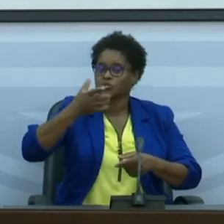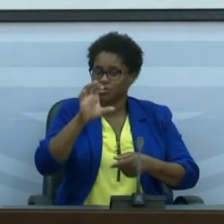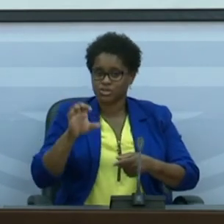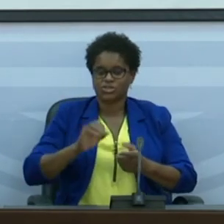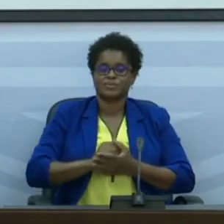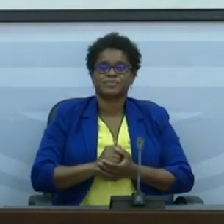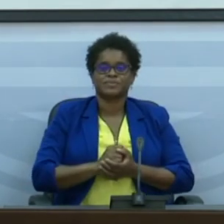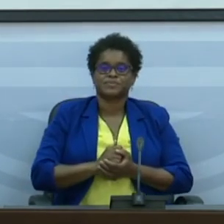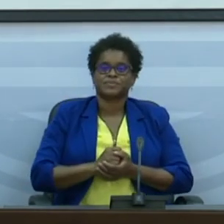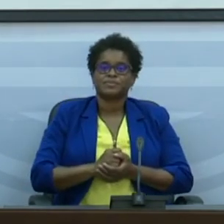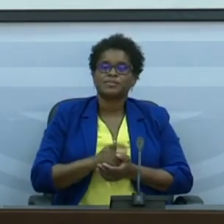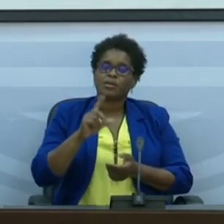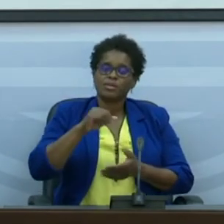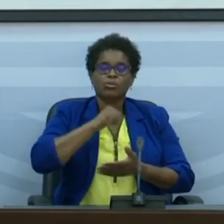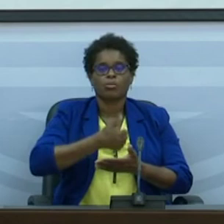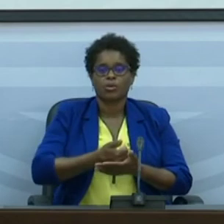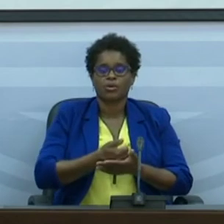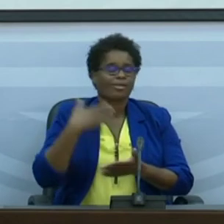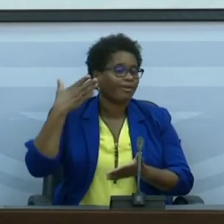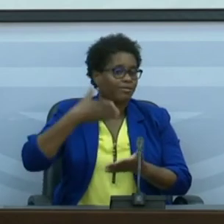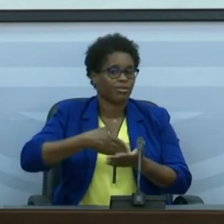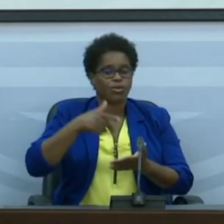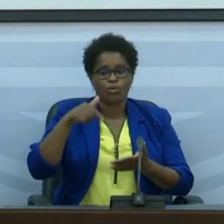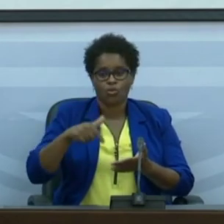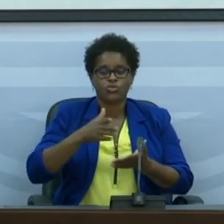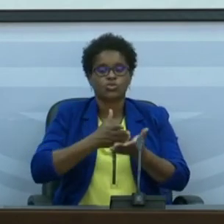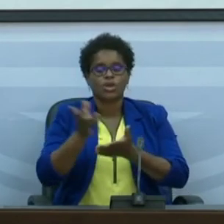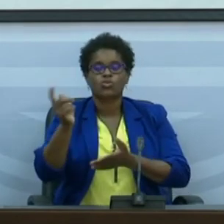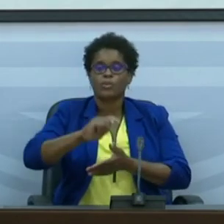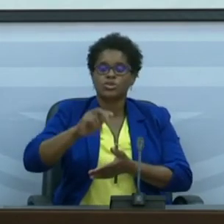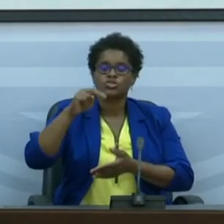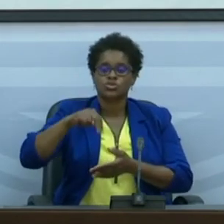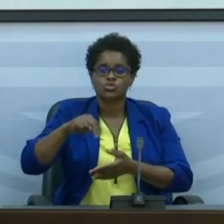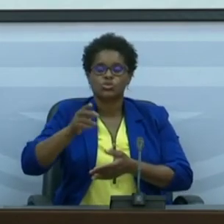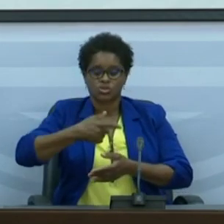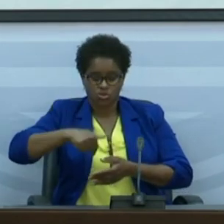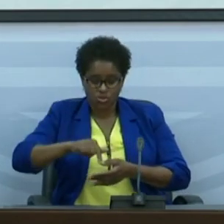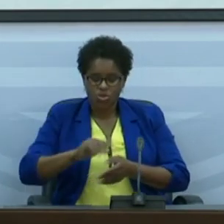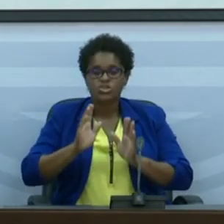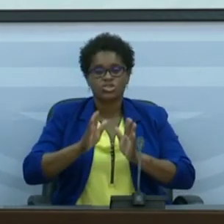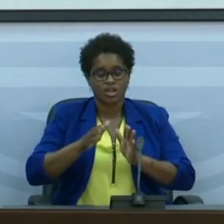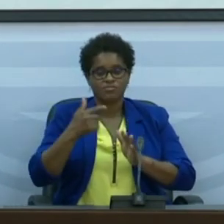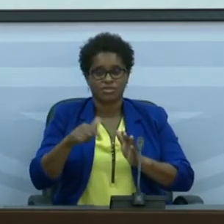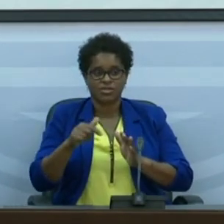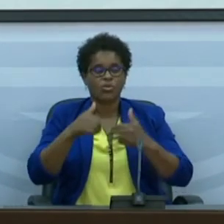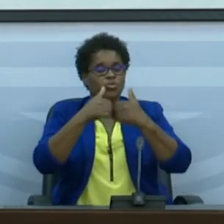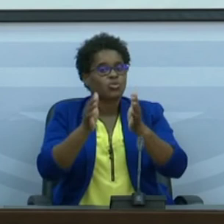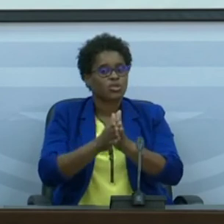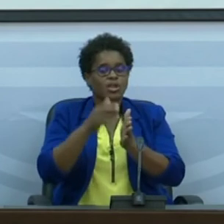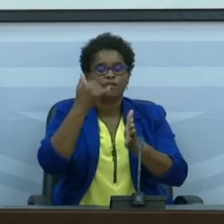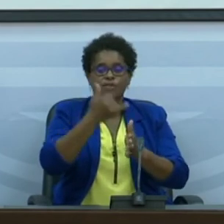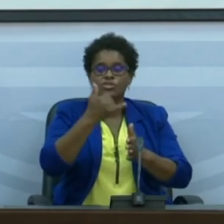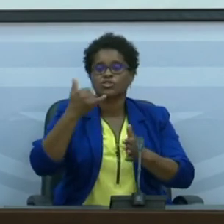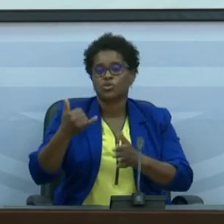em termos de óbitos até hoje durante o mês de junho nós já tivemos um total de